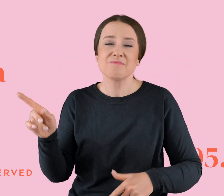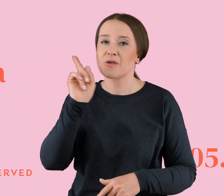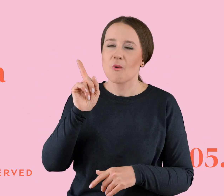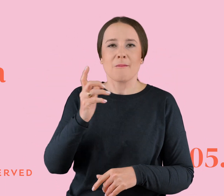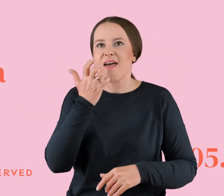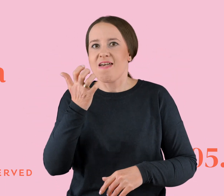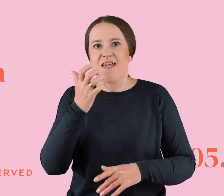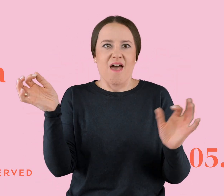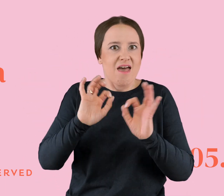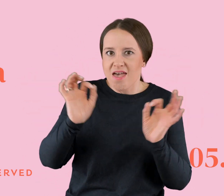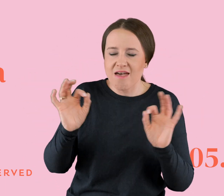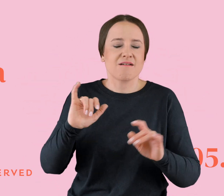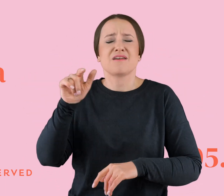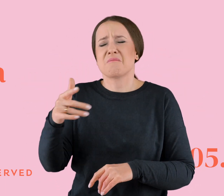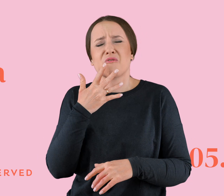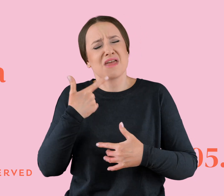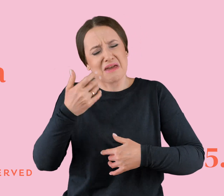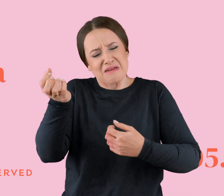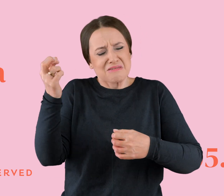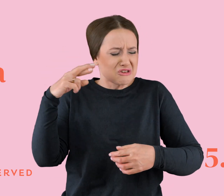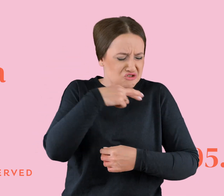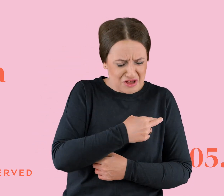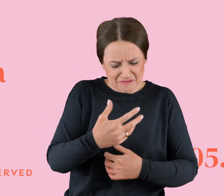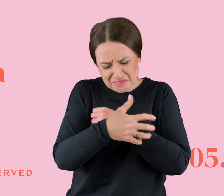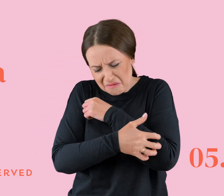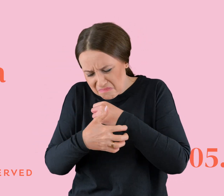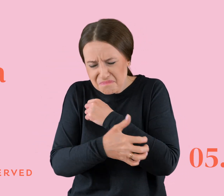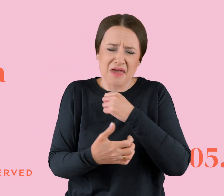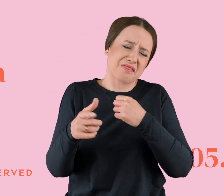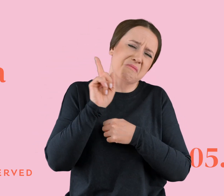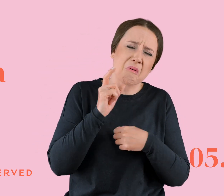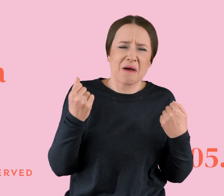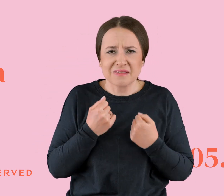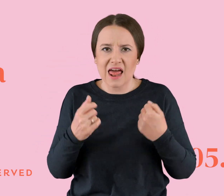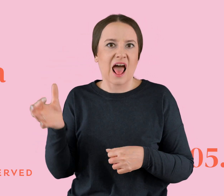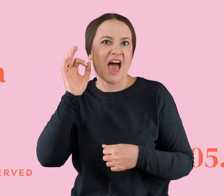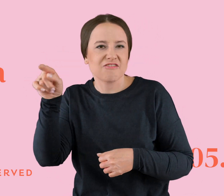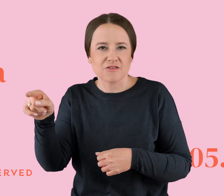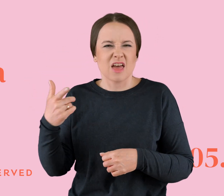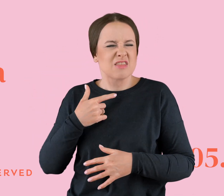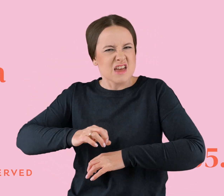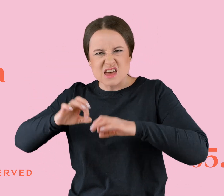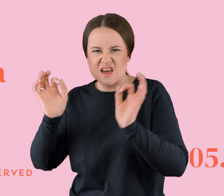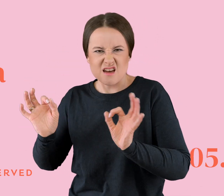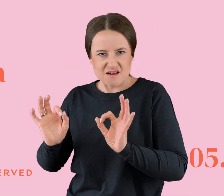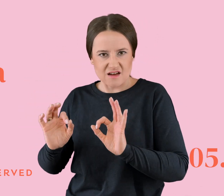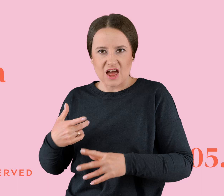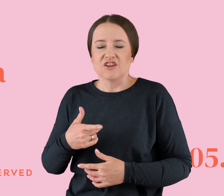użalał się, jaki to on był skrzywdzony, jaki on był biedny. Bo on się tak starał. A ona była tą wredną heterą. Że on jej chciał świat pokazać.